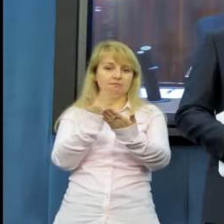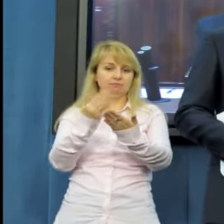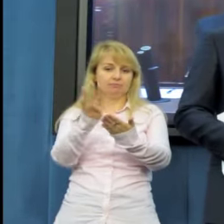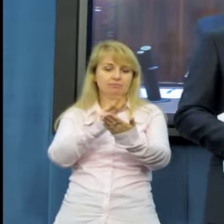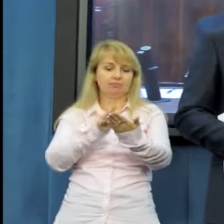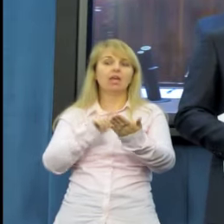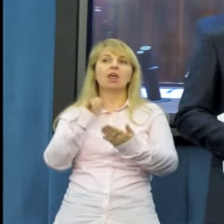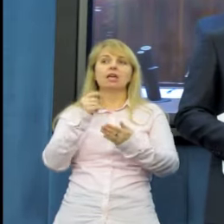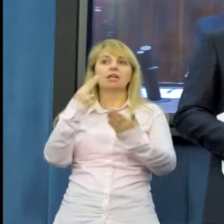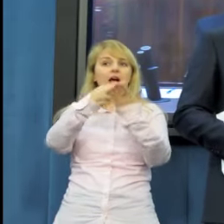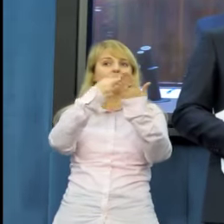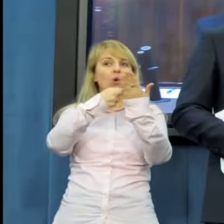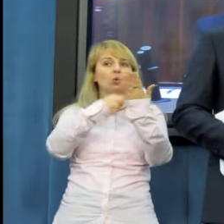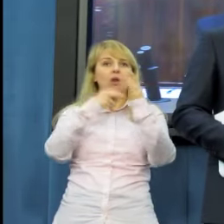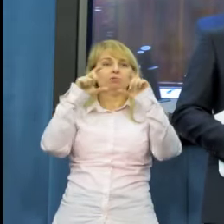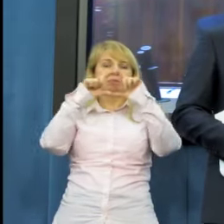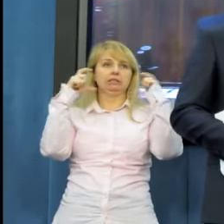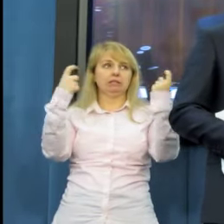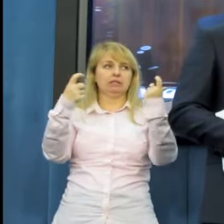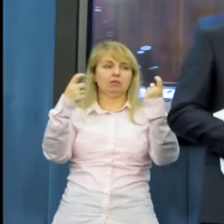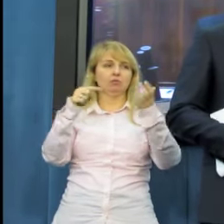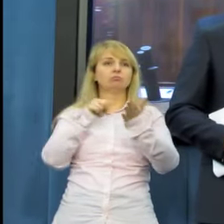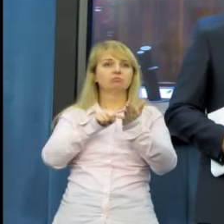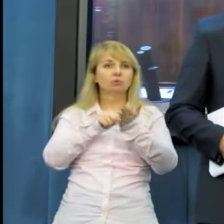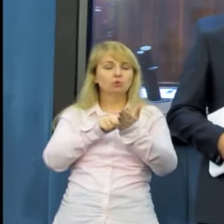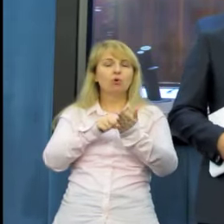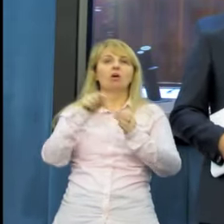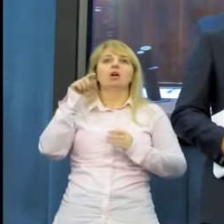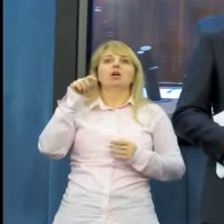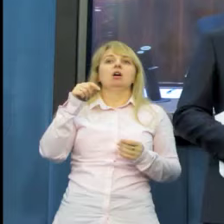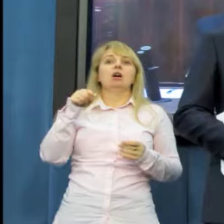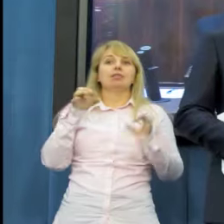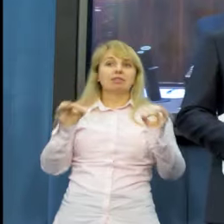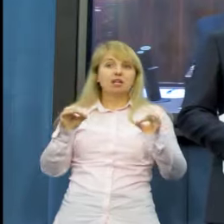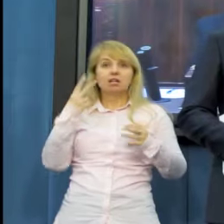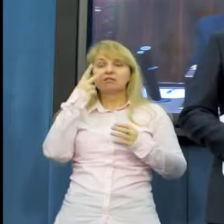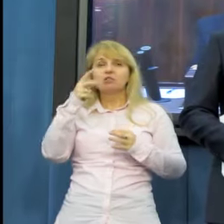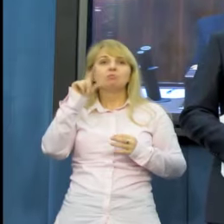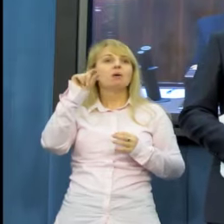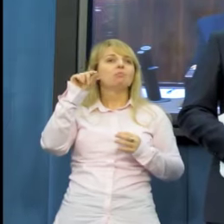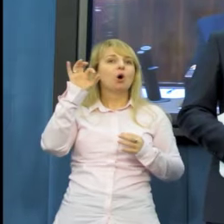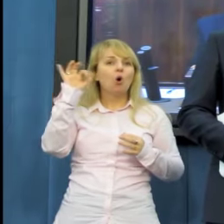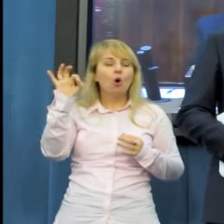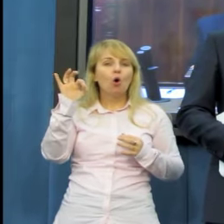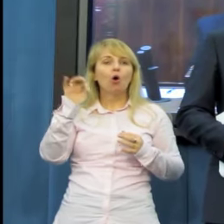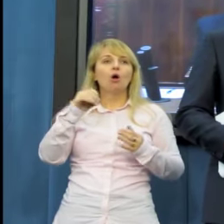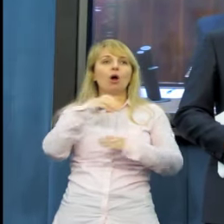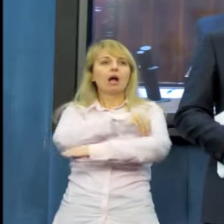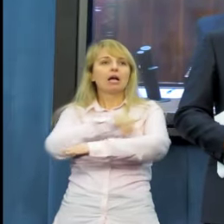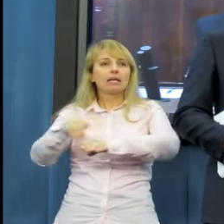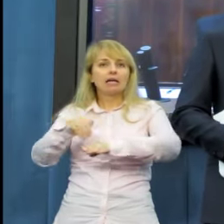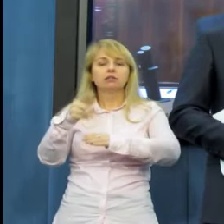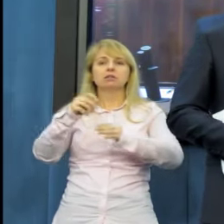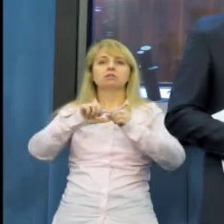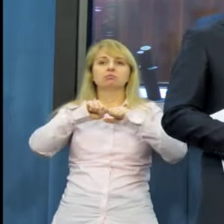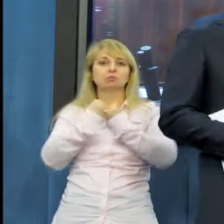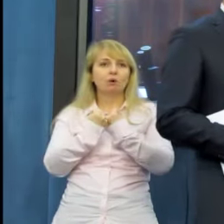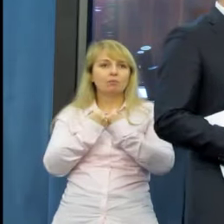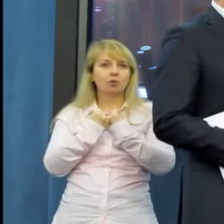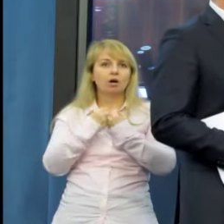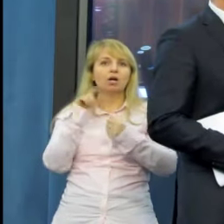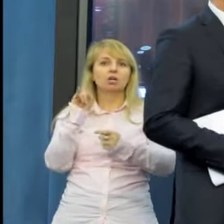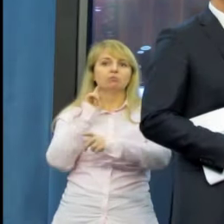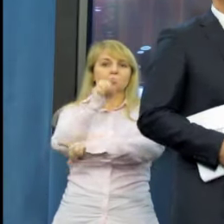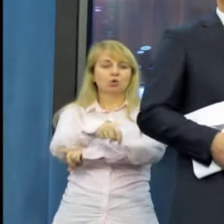regulaminie Sejmu. W tym przypadku Platforma Obywatelska te granice przekroczyła. I